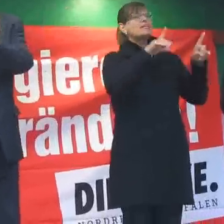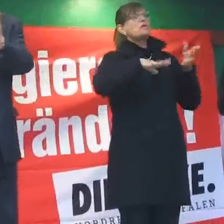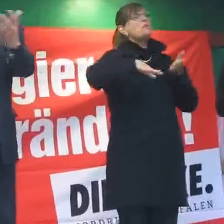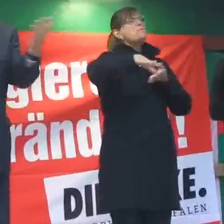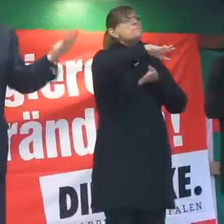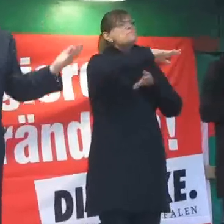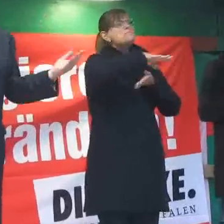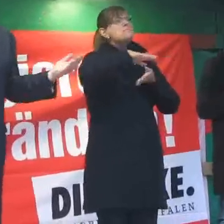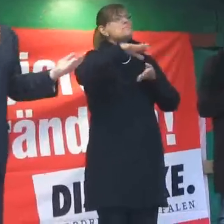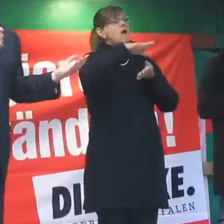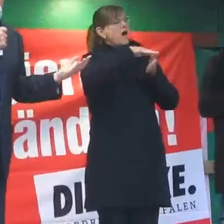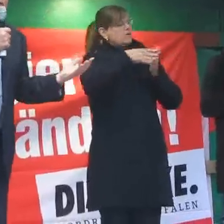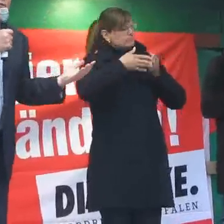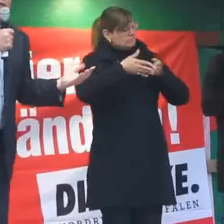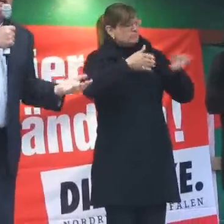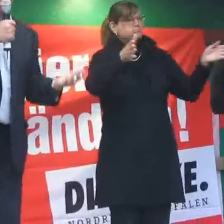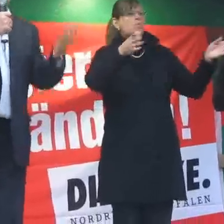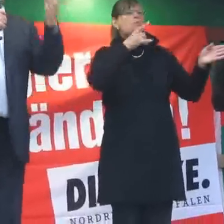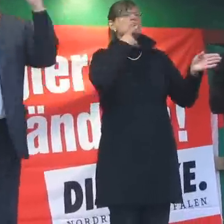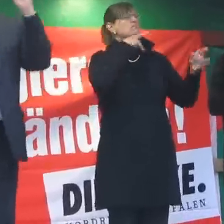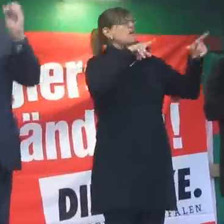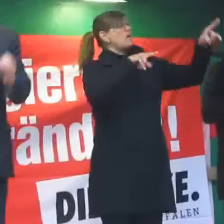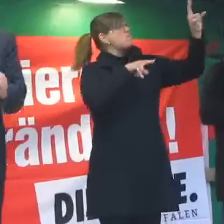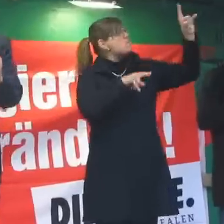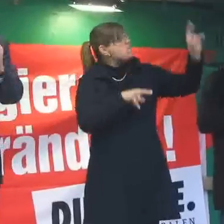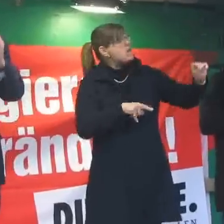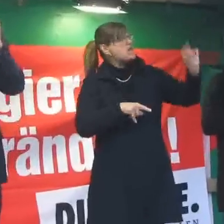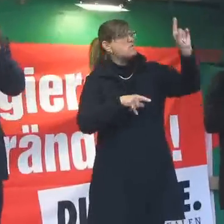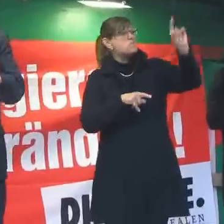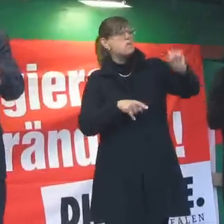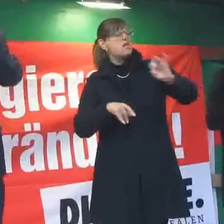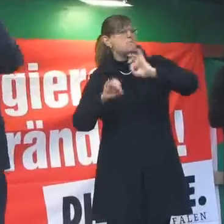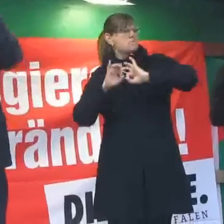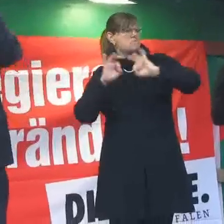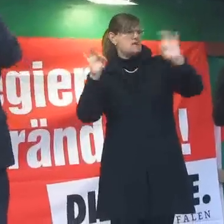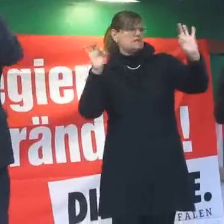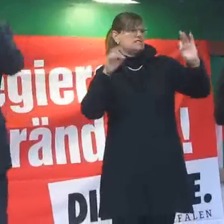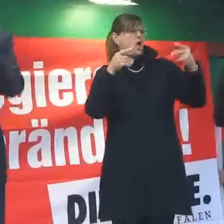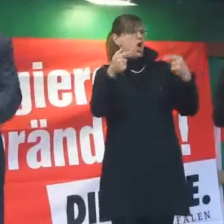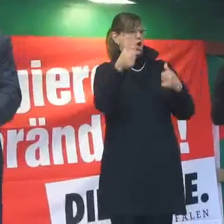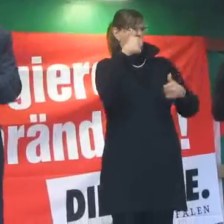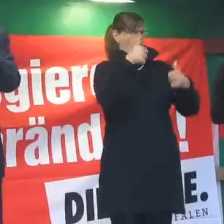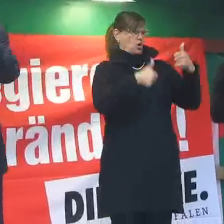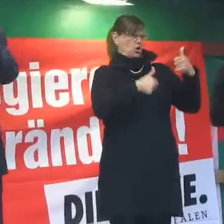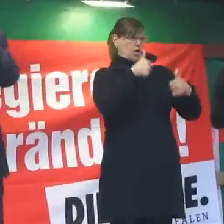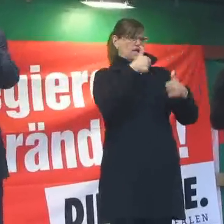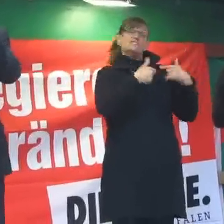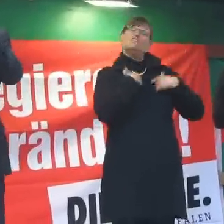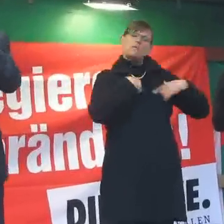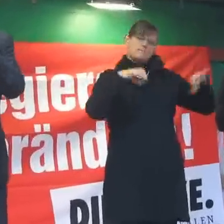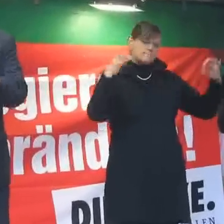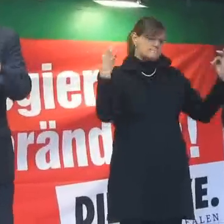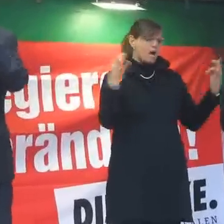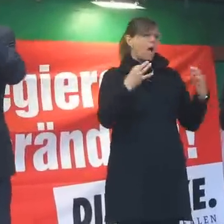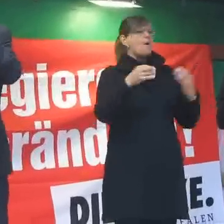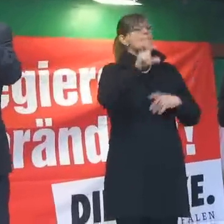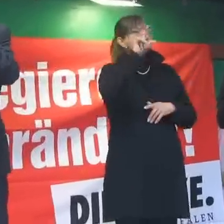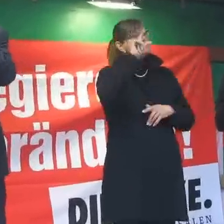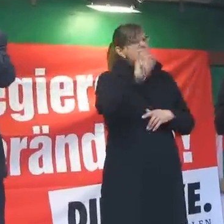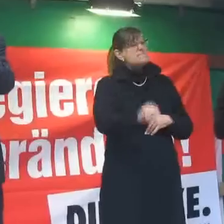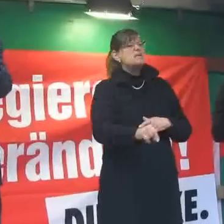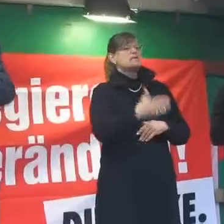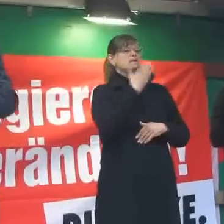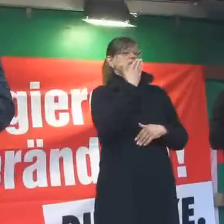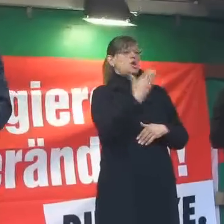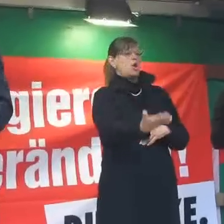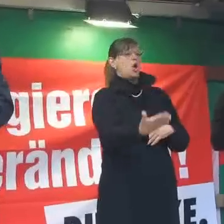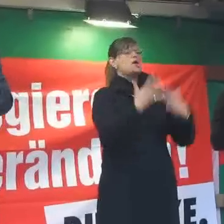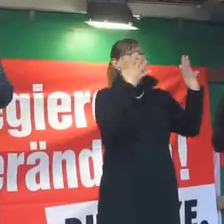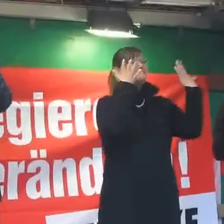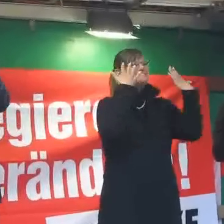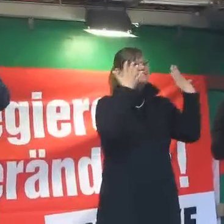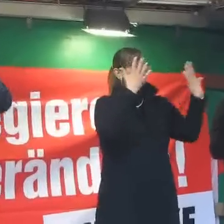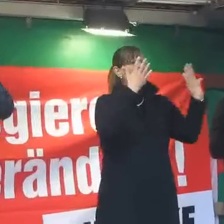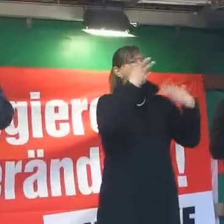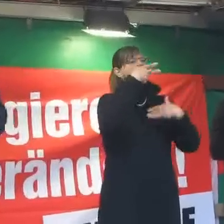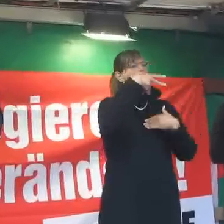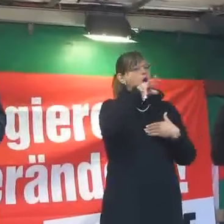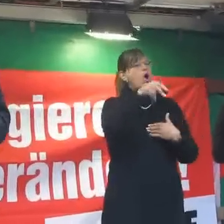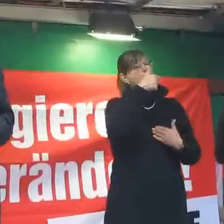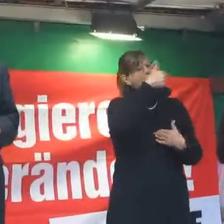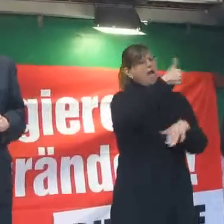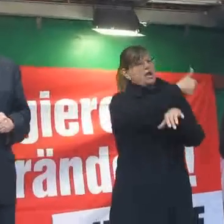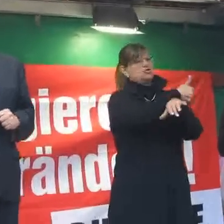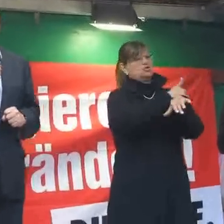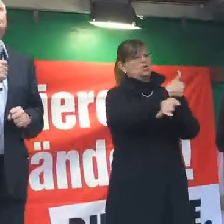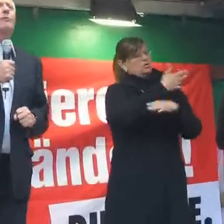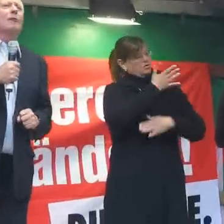und die Niedrigkonkurrenz zulassen, sondern wir brauchen den gesetzlichen Mindestlohn. 10 Euro die Stunde. Das ist